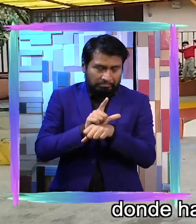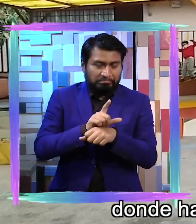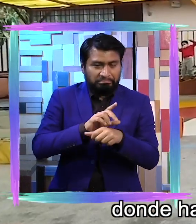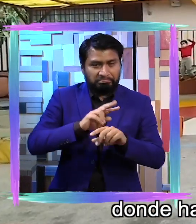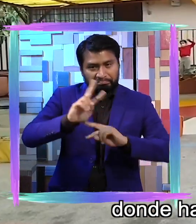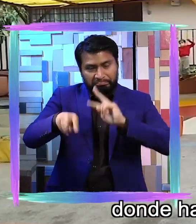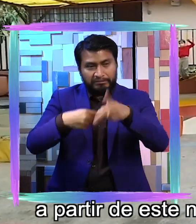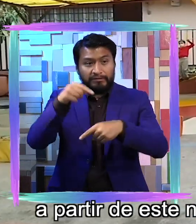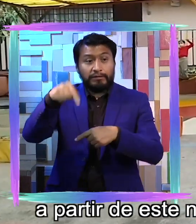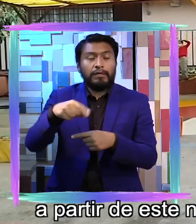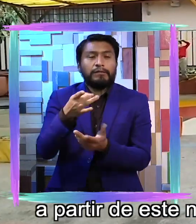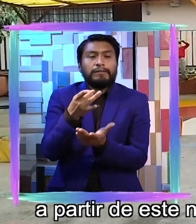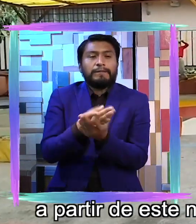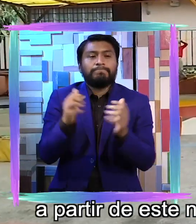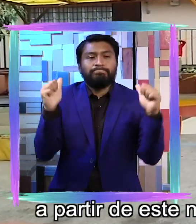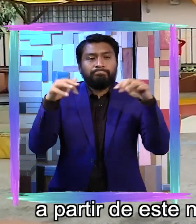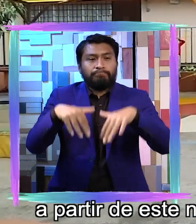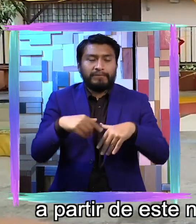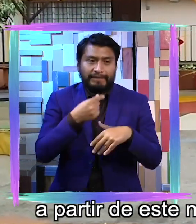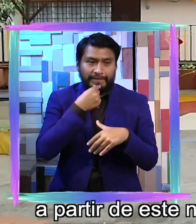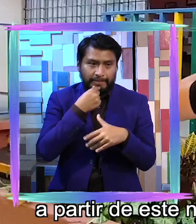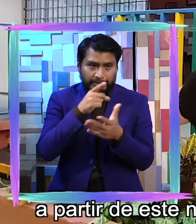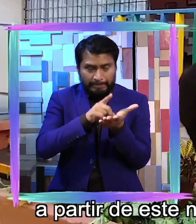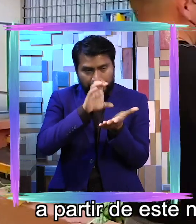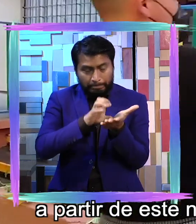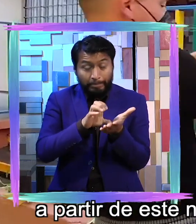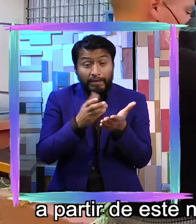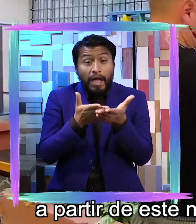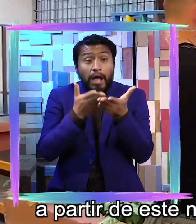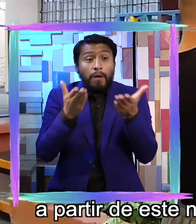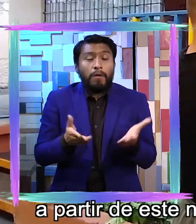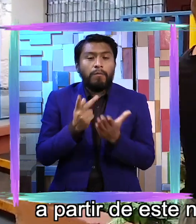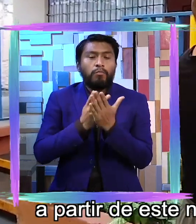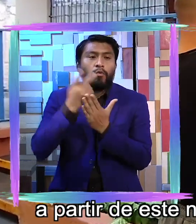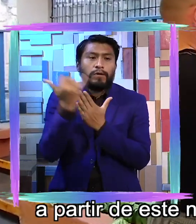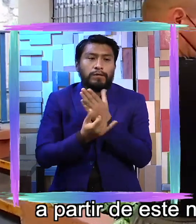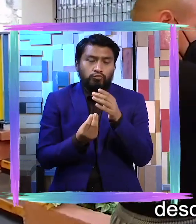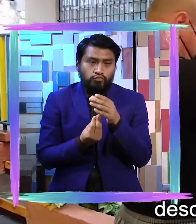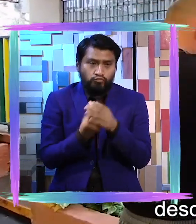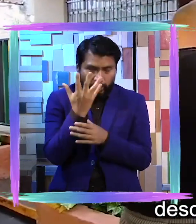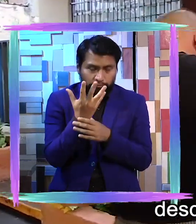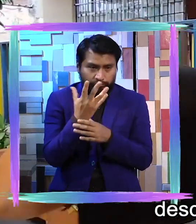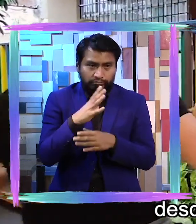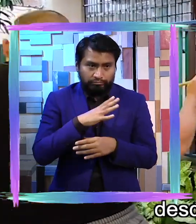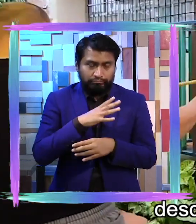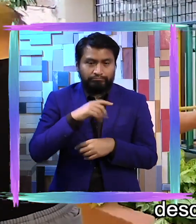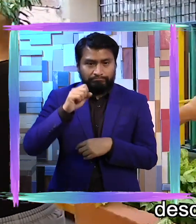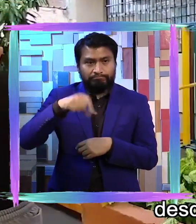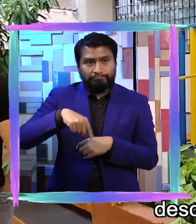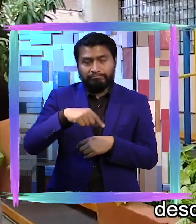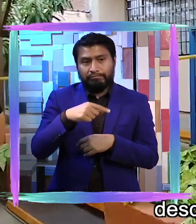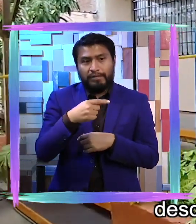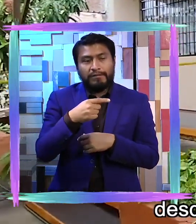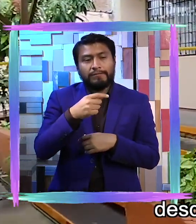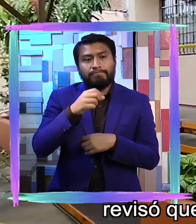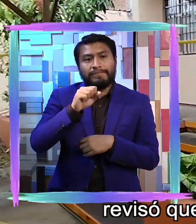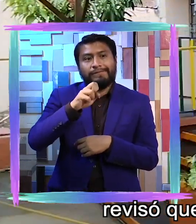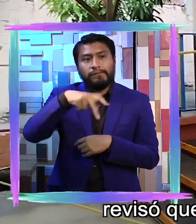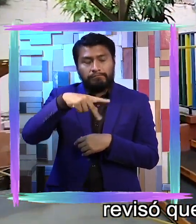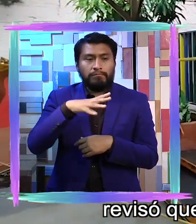discapacidad. A partir de este nuevo proyecto, la Secretaría de Educación, desde el proyecto a nivel nacional,